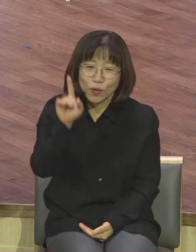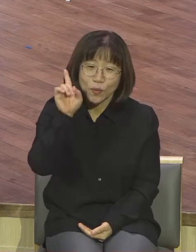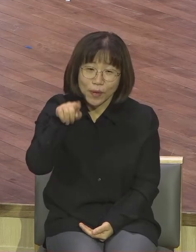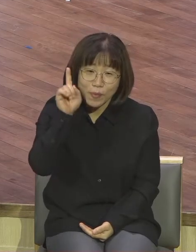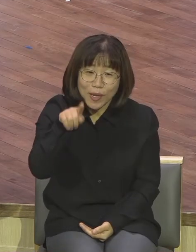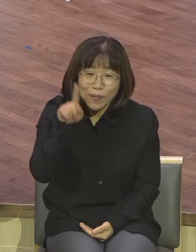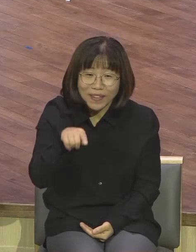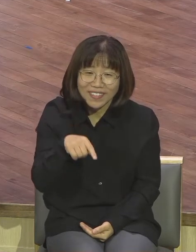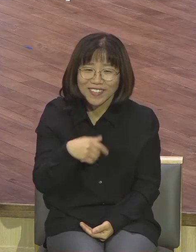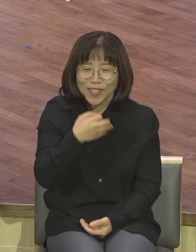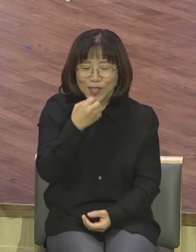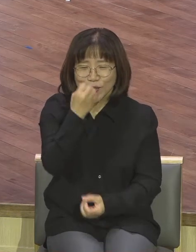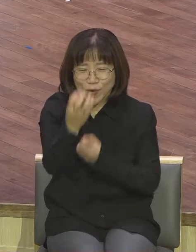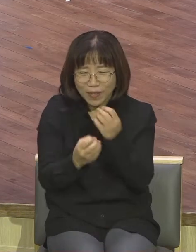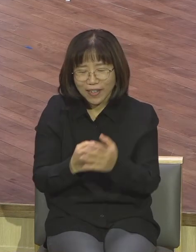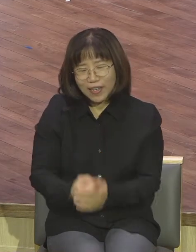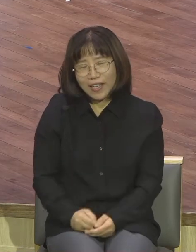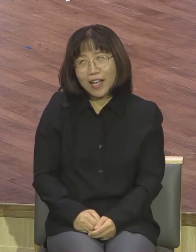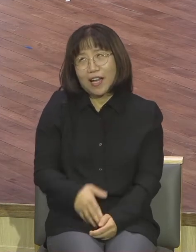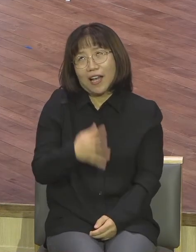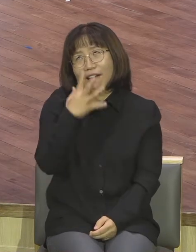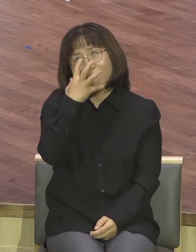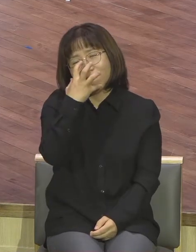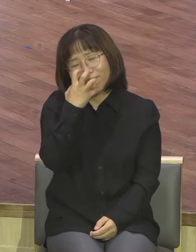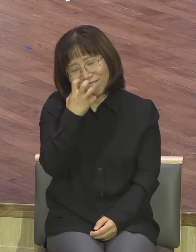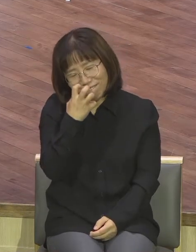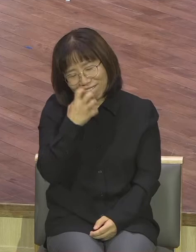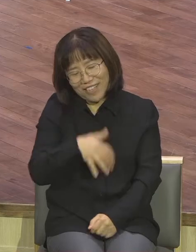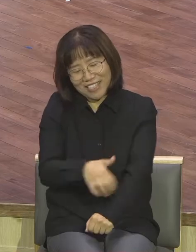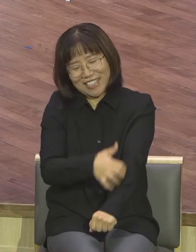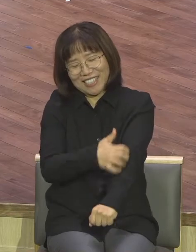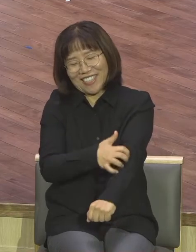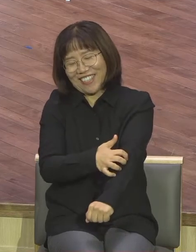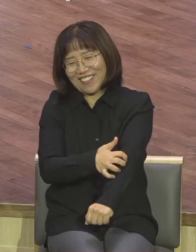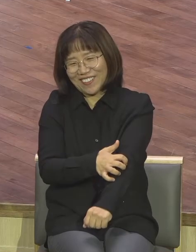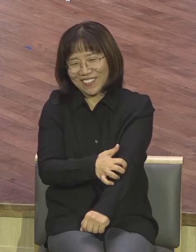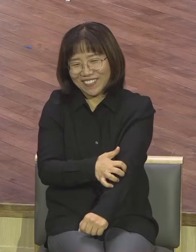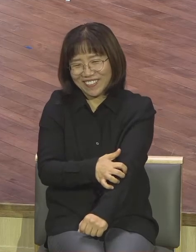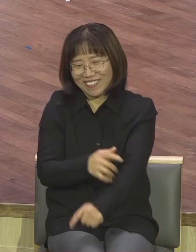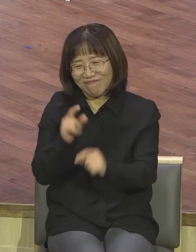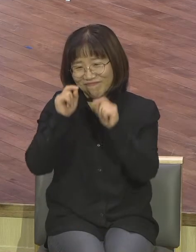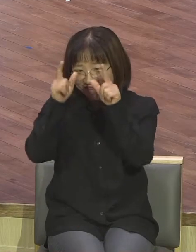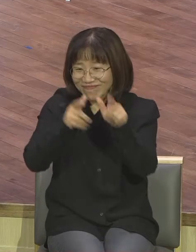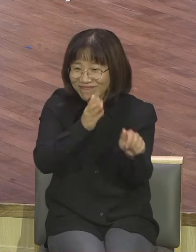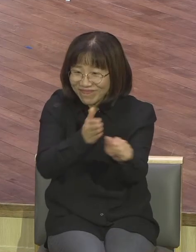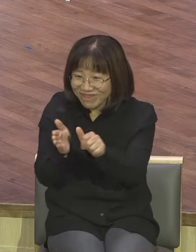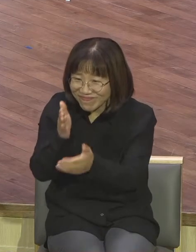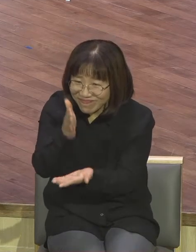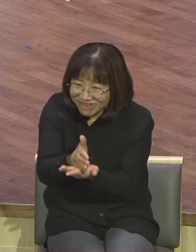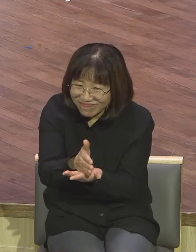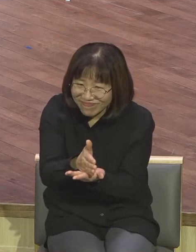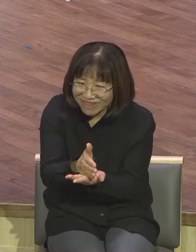아이고 오늘 또 귀찮아야죠 사탄이 그리 찾아왔어요